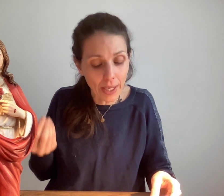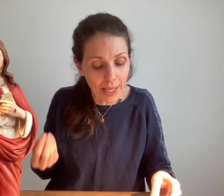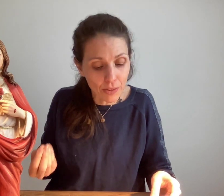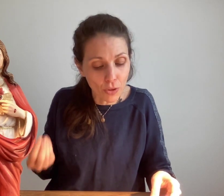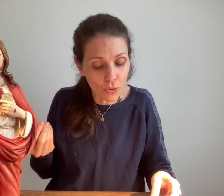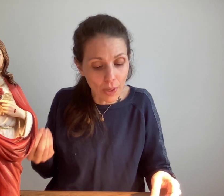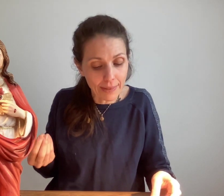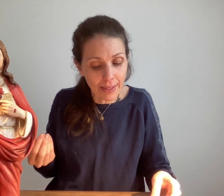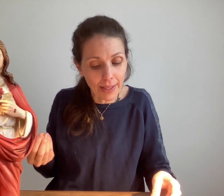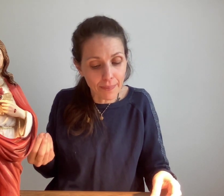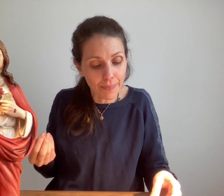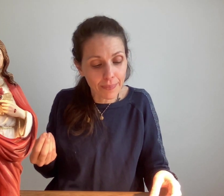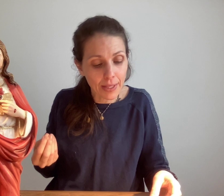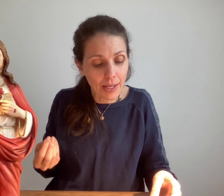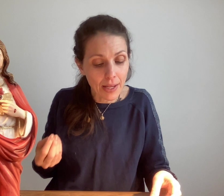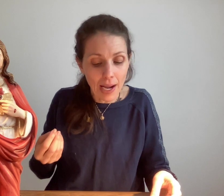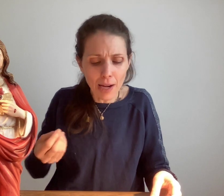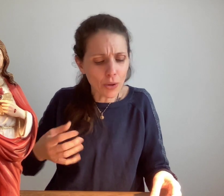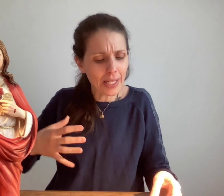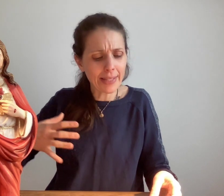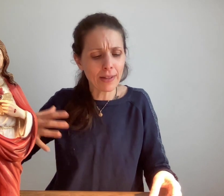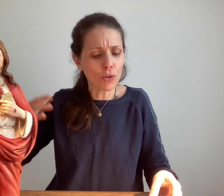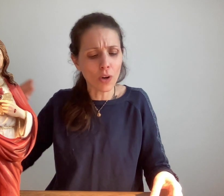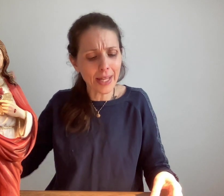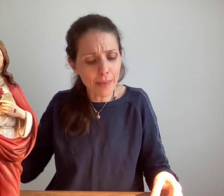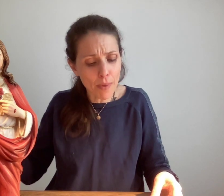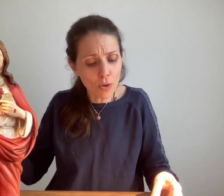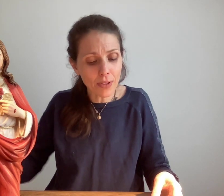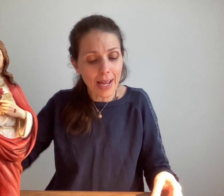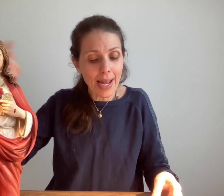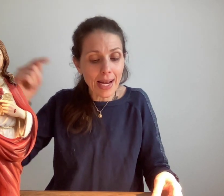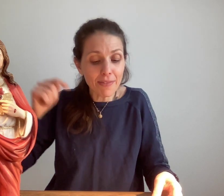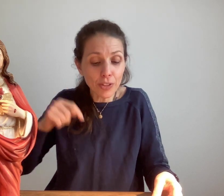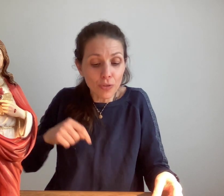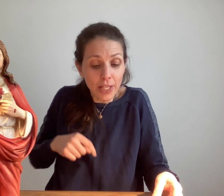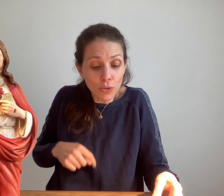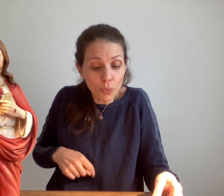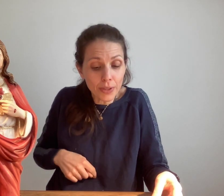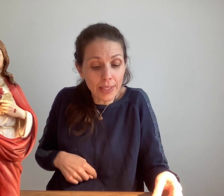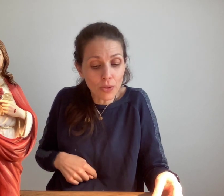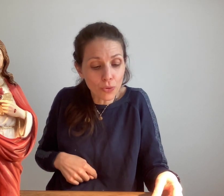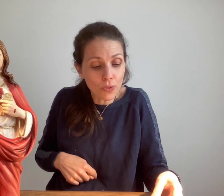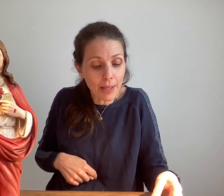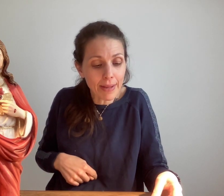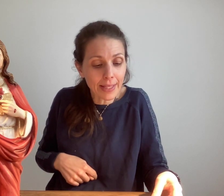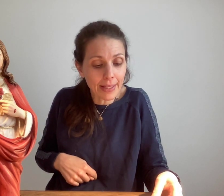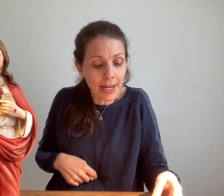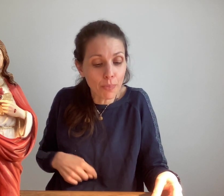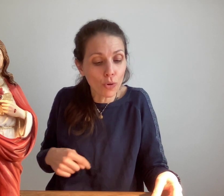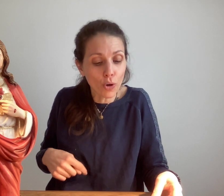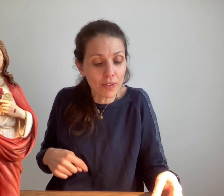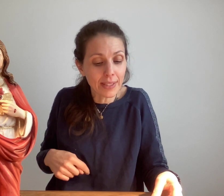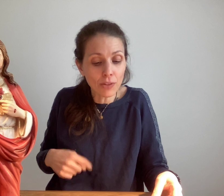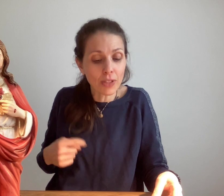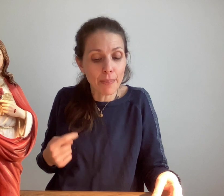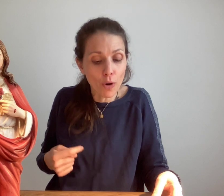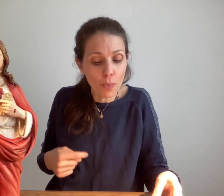créateur sur la terre alors qu'il était encore immense elle l'a fait devenir tout petit dans son sein maternel pour le revêtir de sa propre